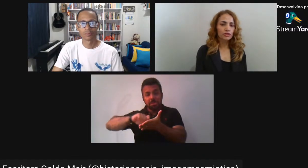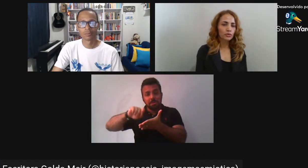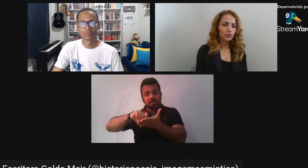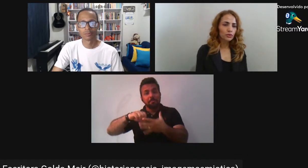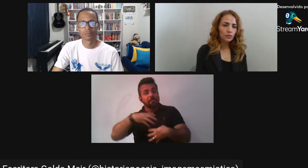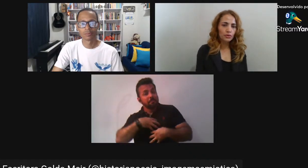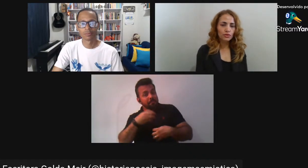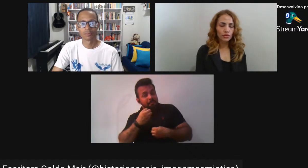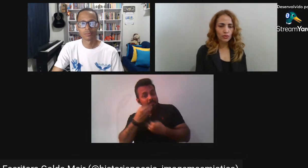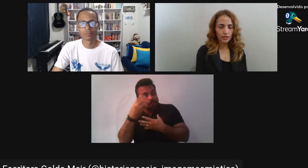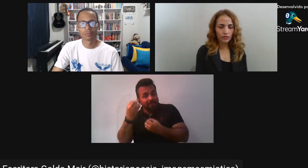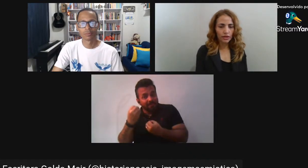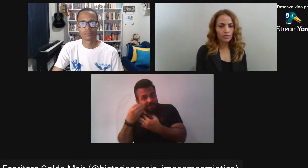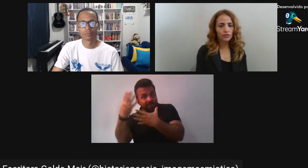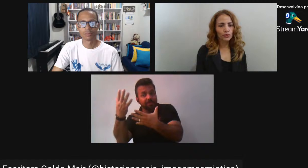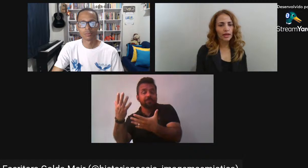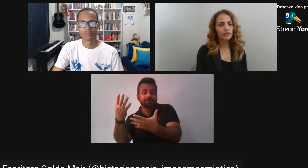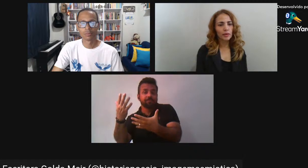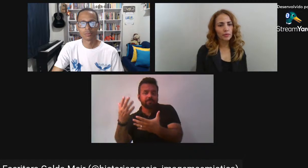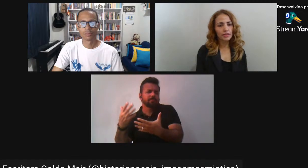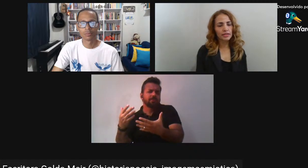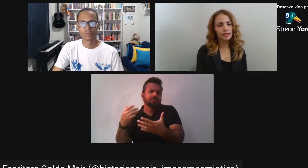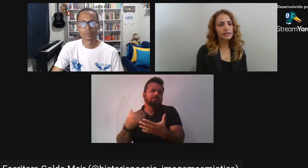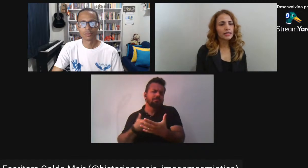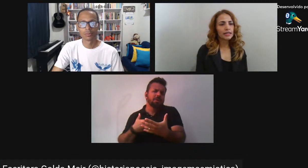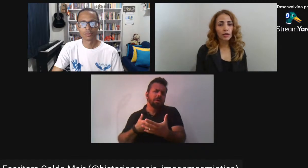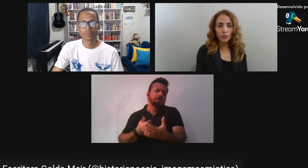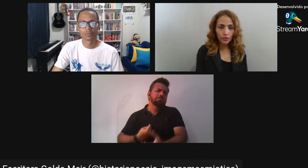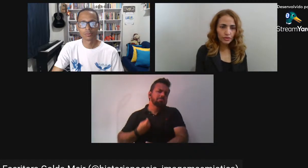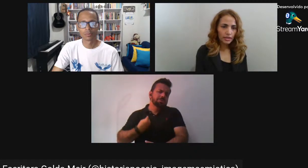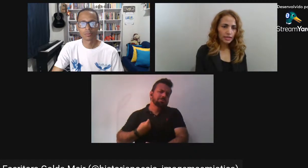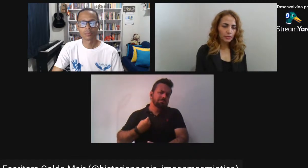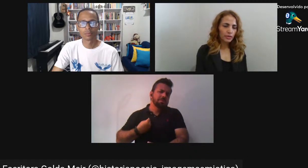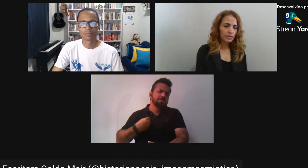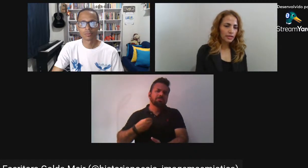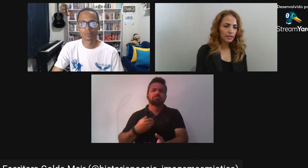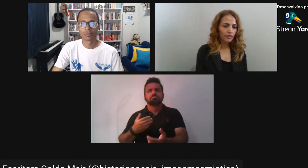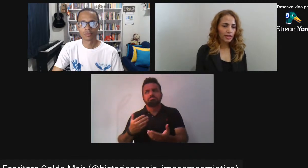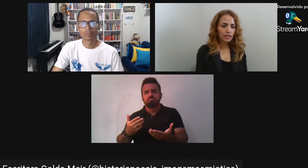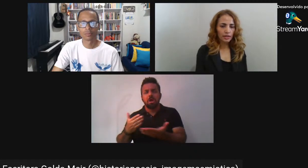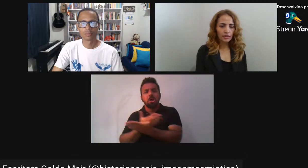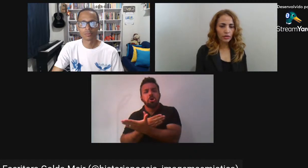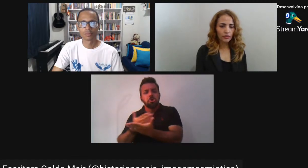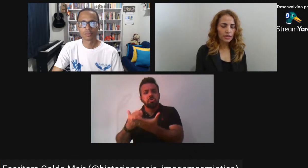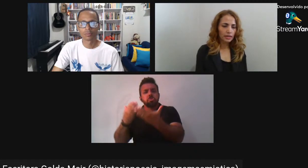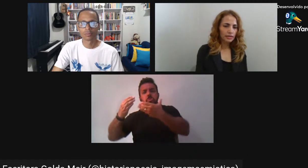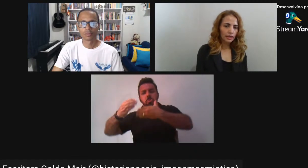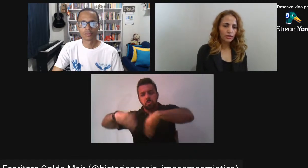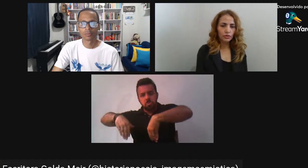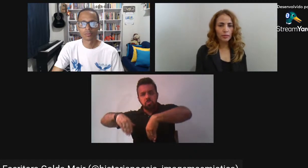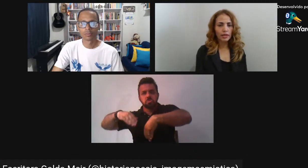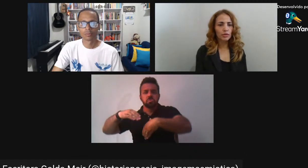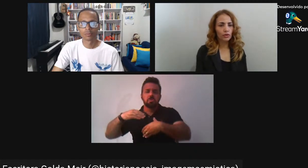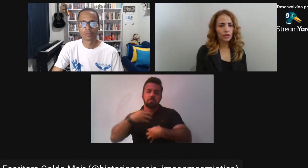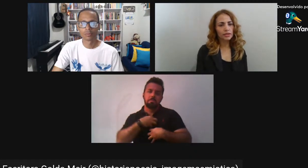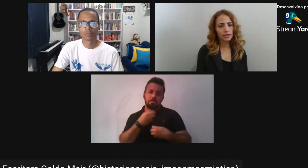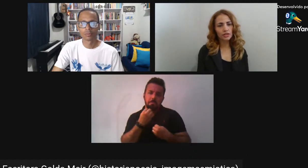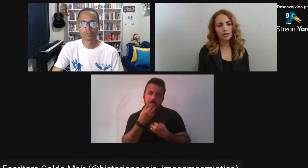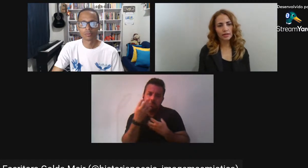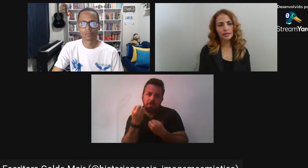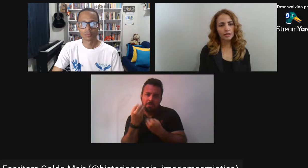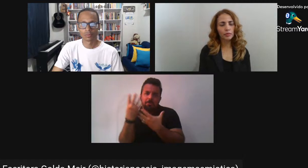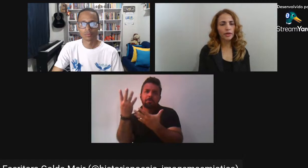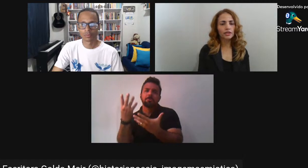participado de alguns concursos De alguns eventos voltados para a poesia Tenho muito interesse na poesia Na verdade talvez da literatura Que mais me toca